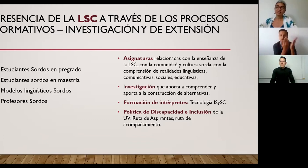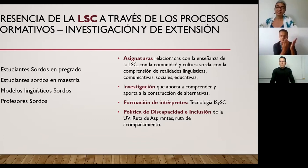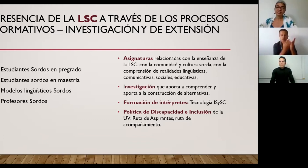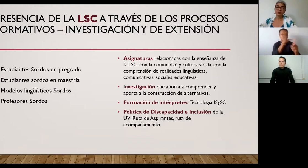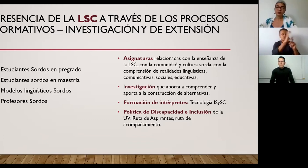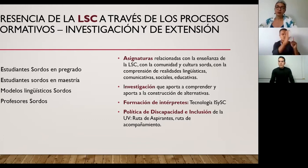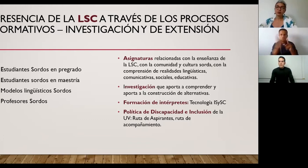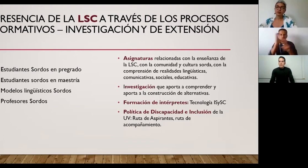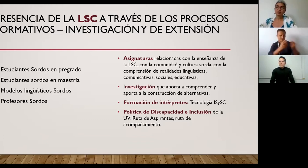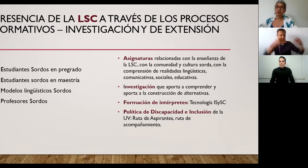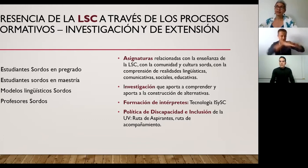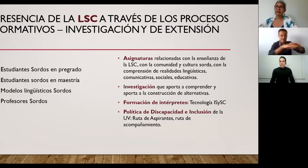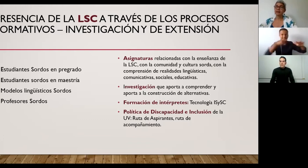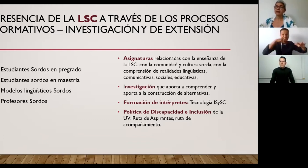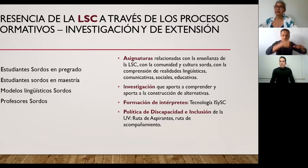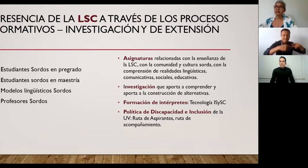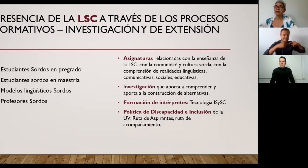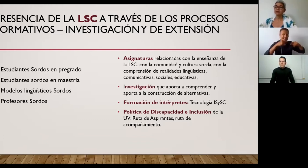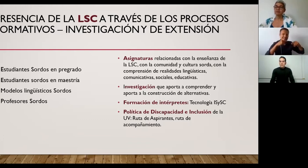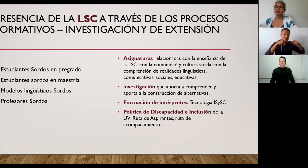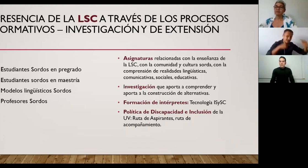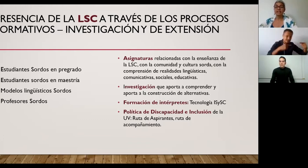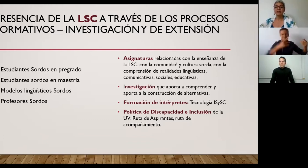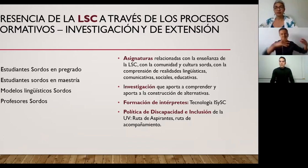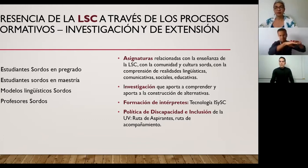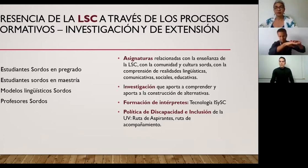especialización que hubo sobre bilingüismo